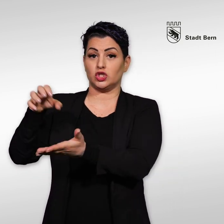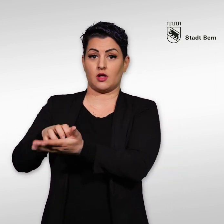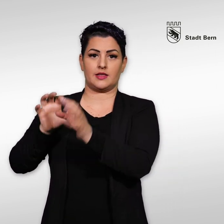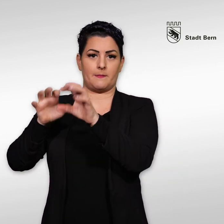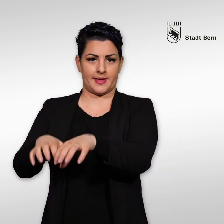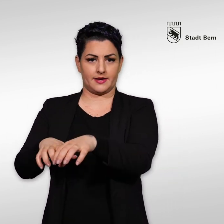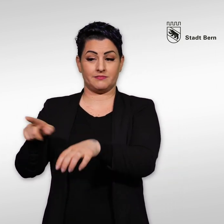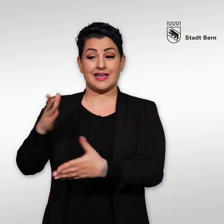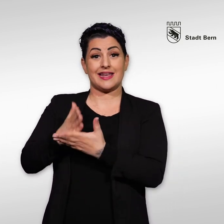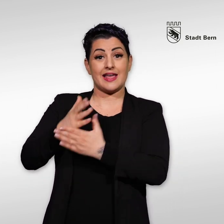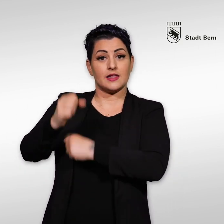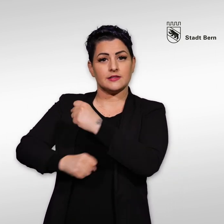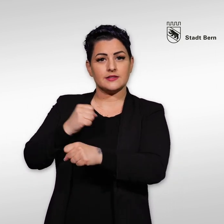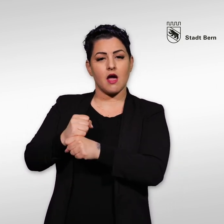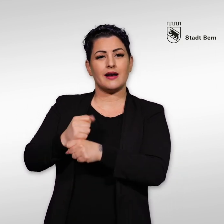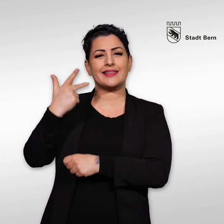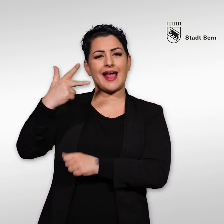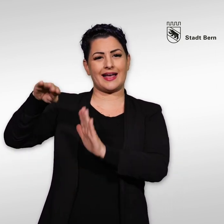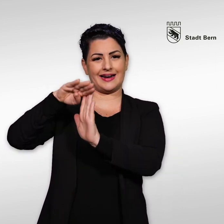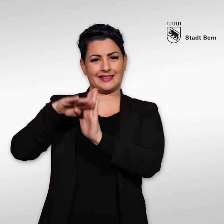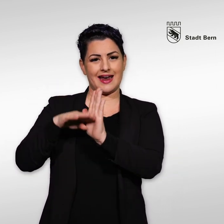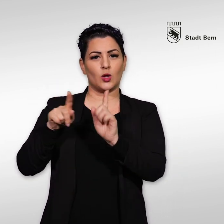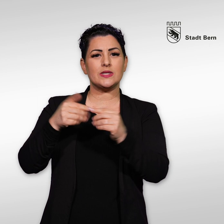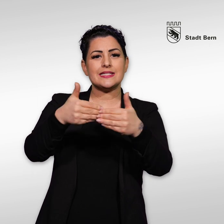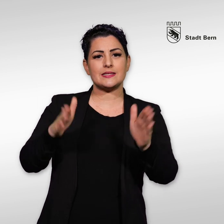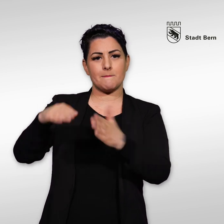Die Stadt Bern prüft die drei Kriterien und die Zimmerregel jedes Jahr.